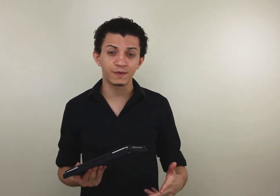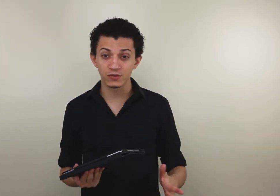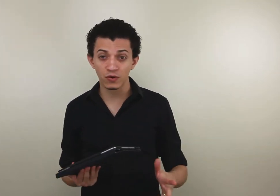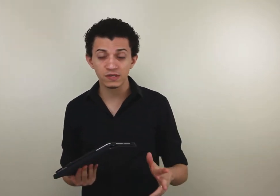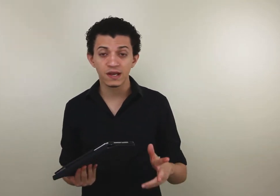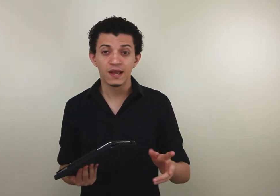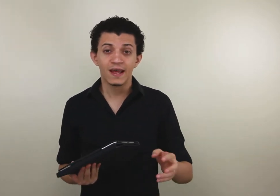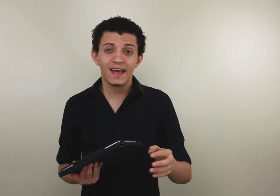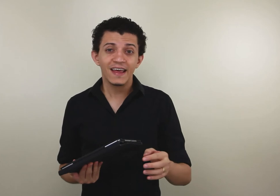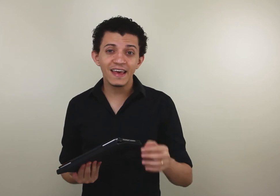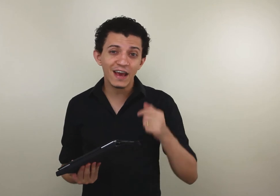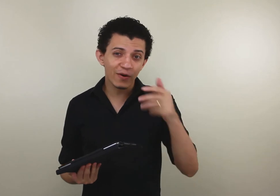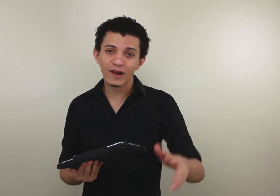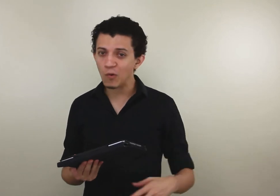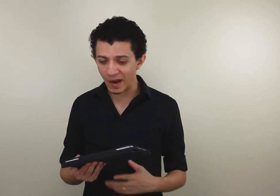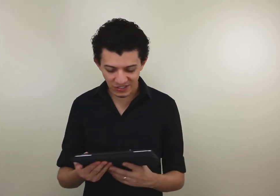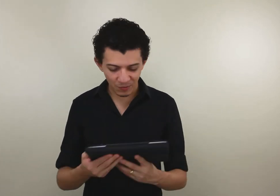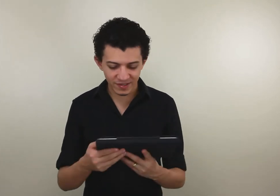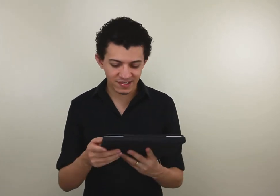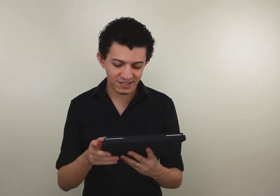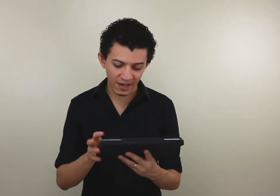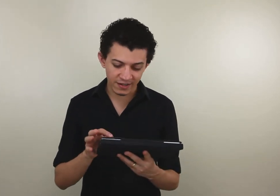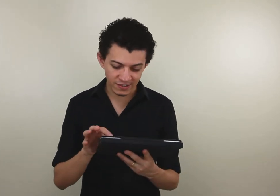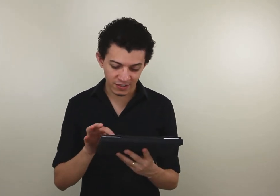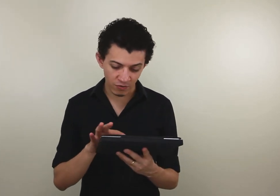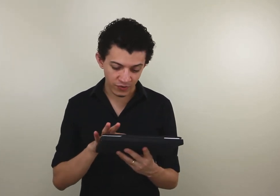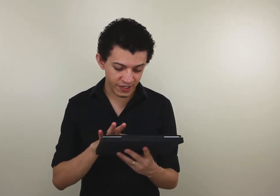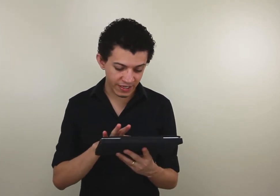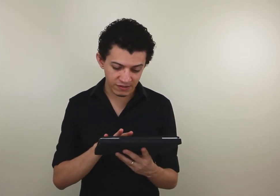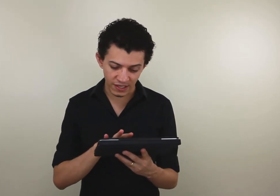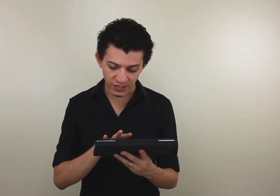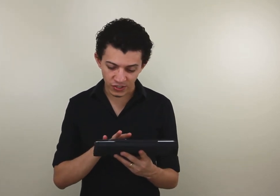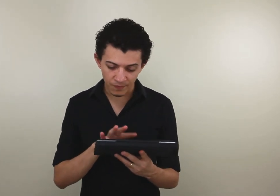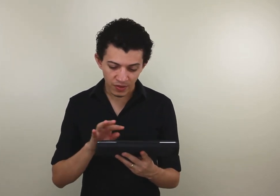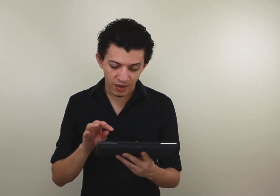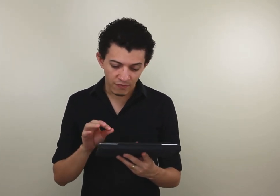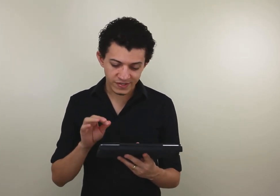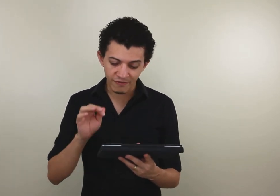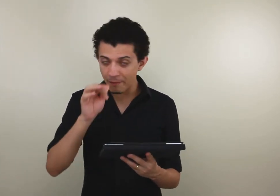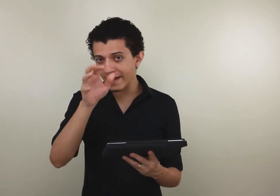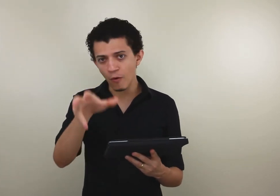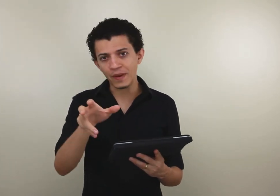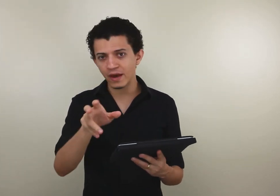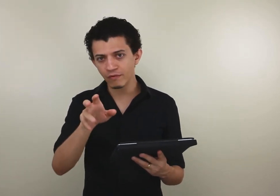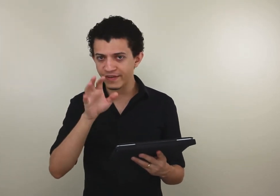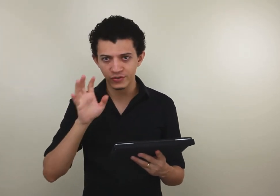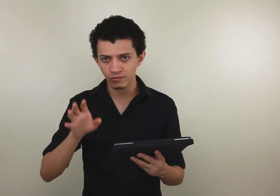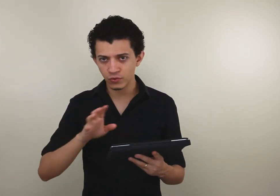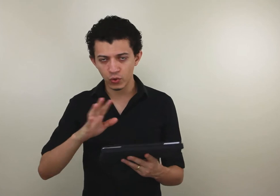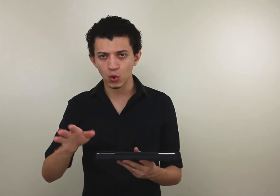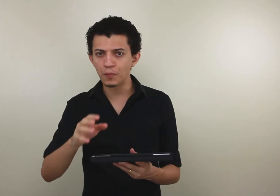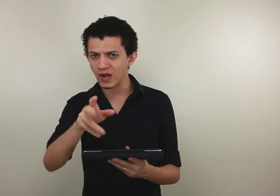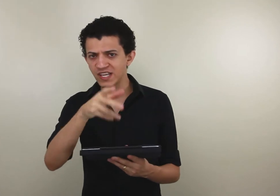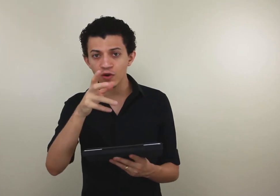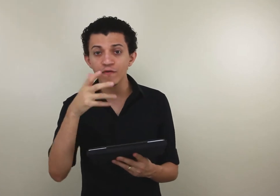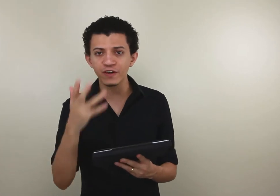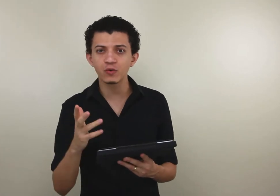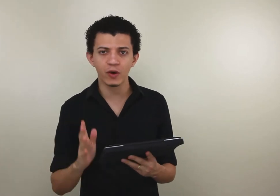pessoas. E eu quero compartilhar uma dessas técnicas aqui com você, que é o seguinte. Você vai pegar um pequeno vídeo no YouTube, pode ser até um vídeo meu